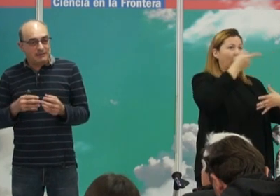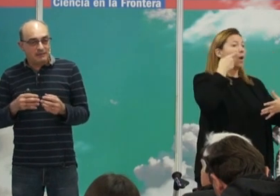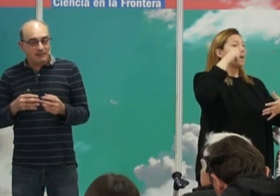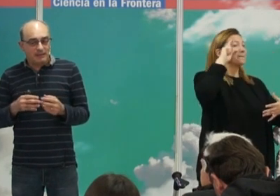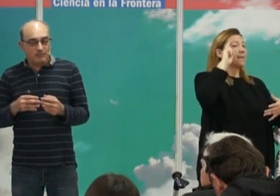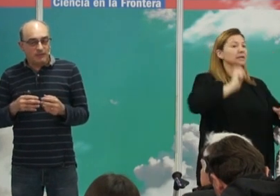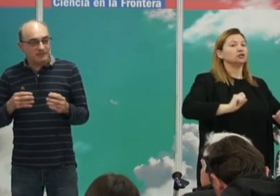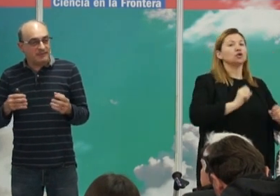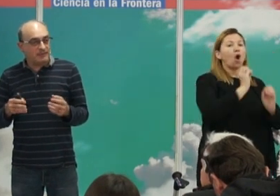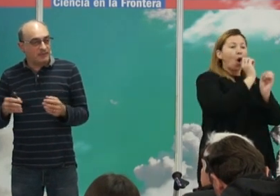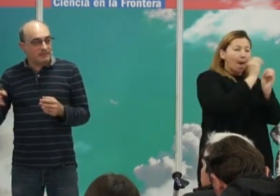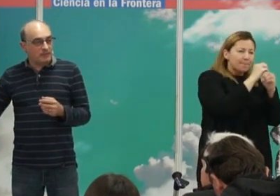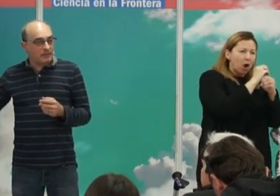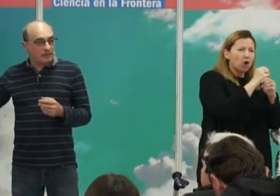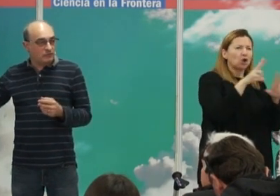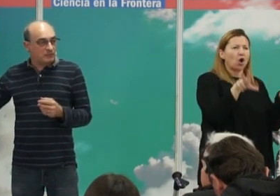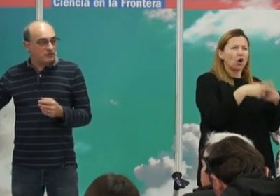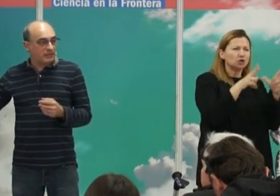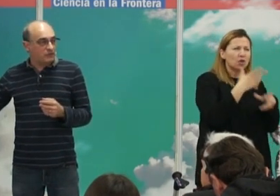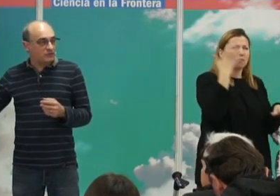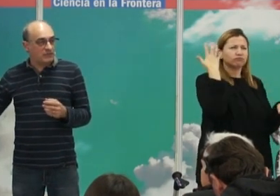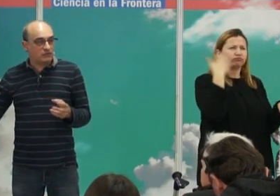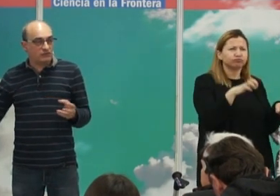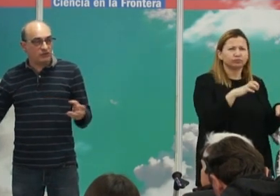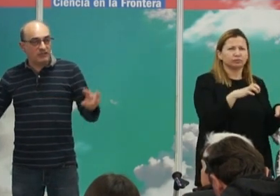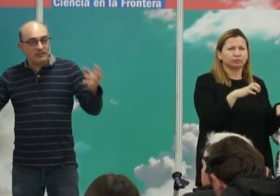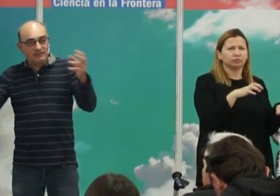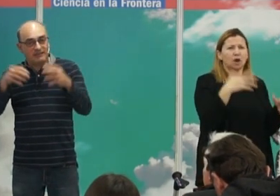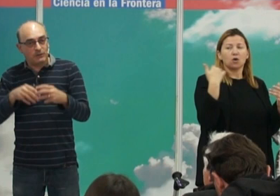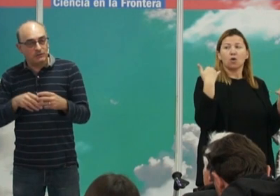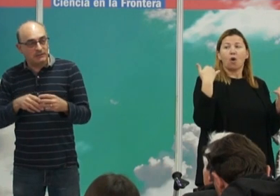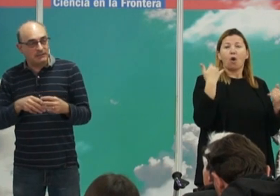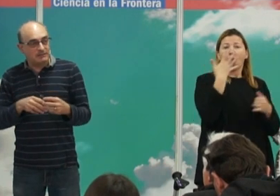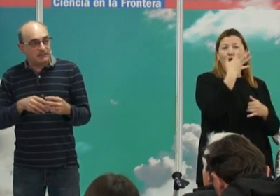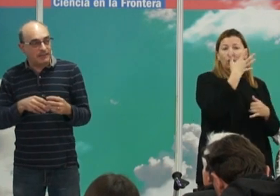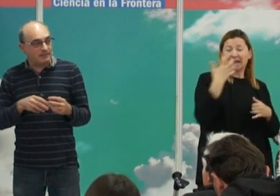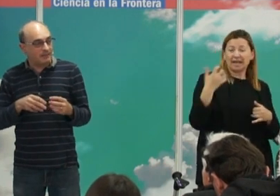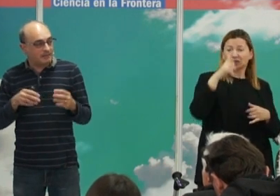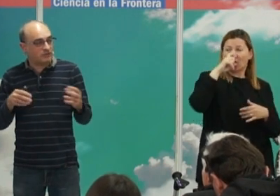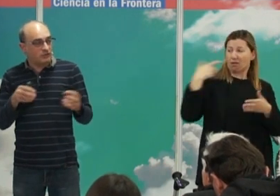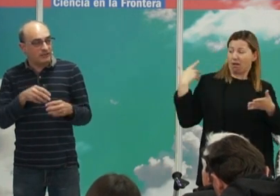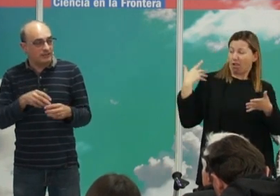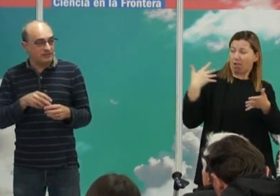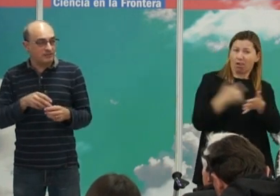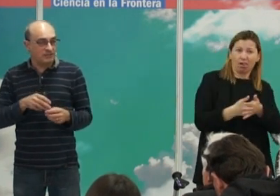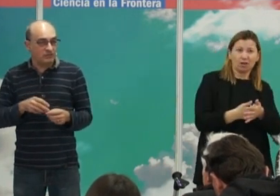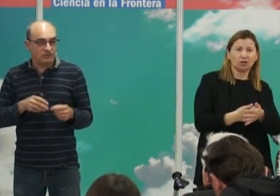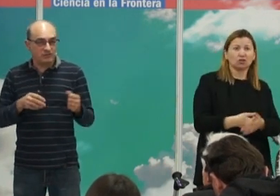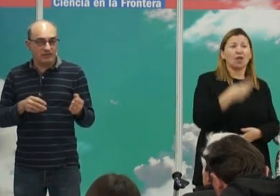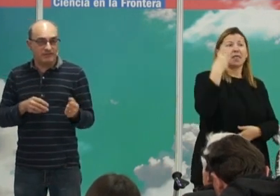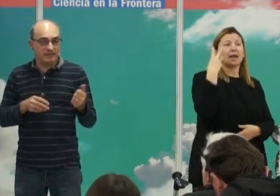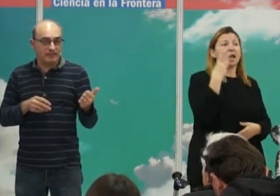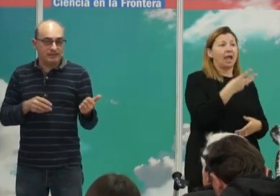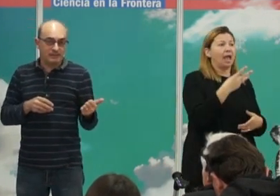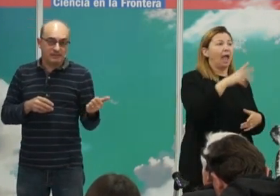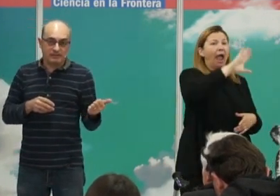muy extraño que tiene lugar en los últimos 500 años donde se junta gente de tres continentes distintos